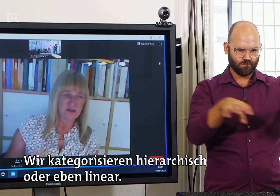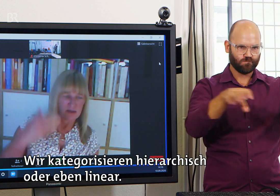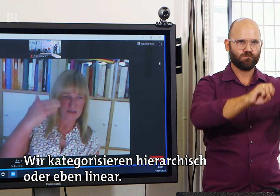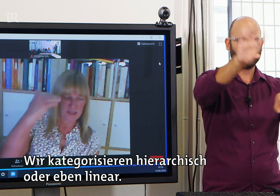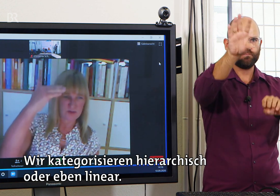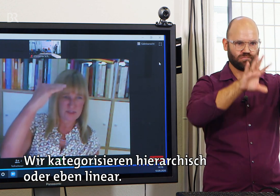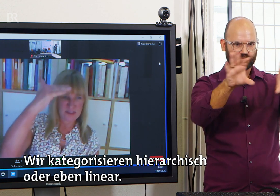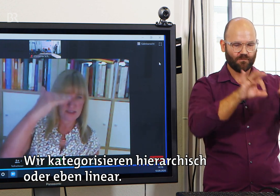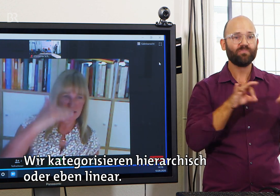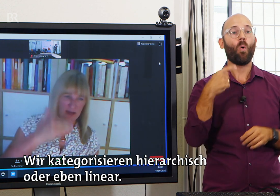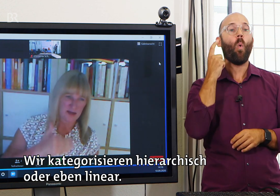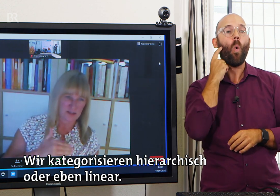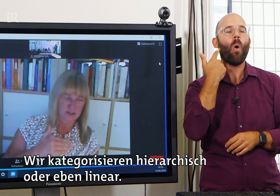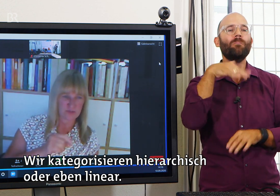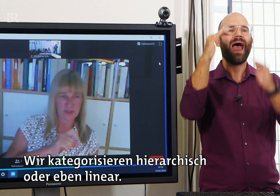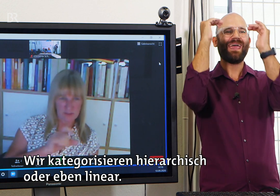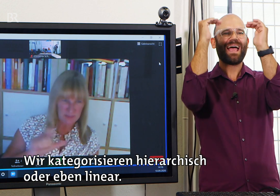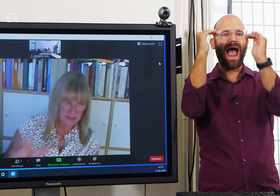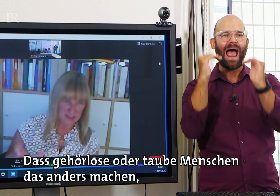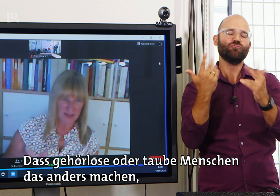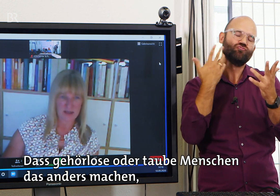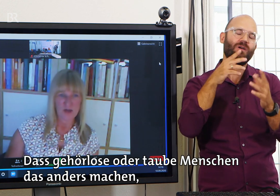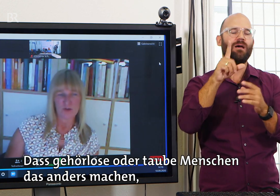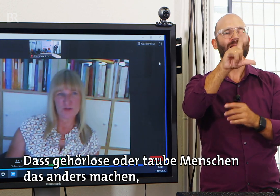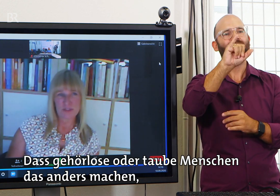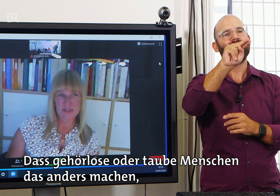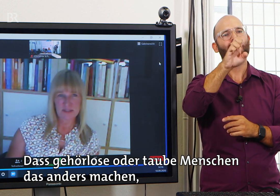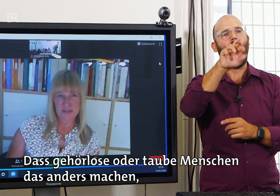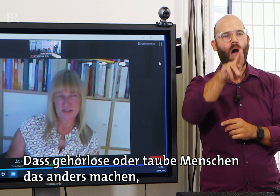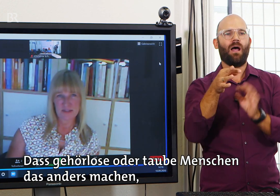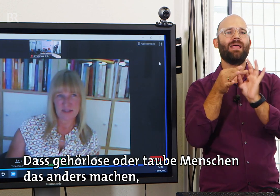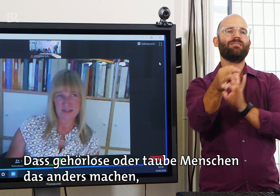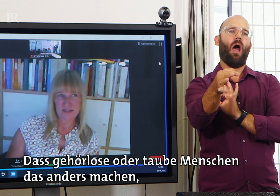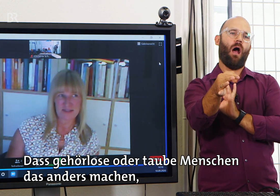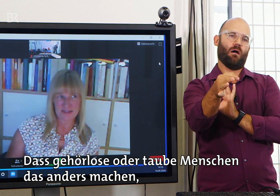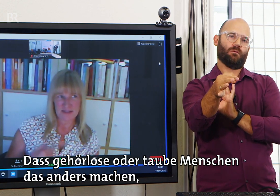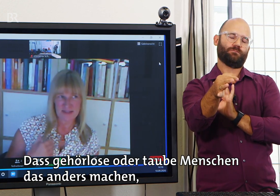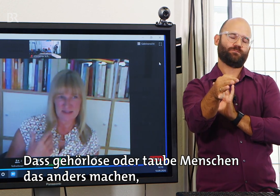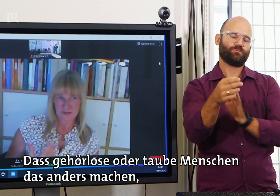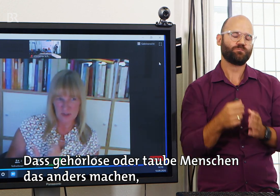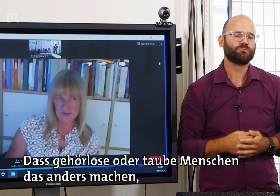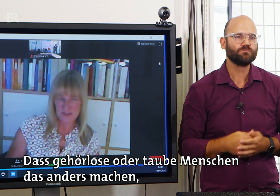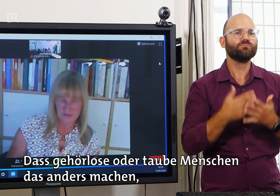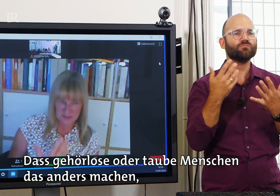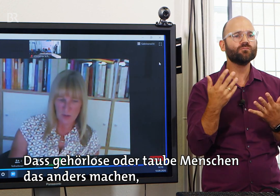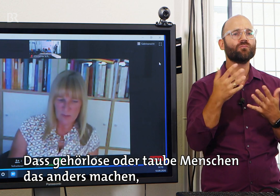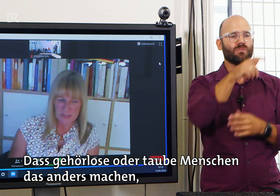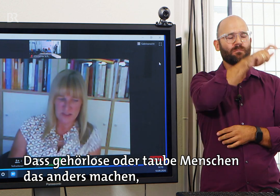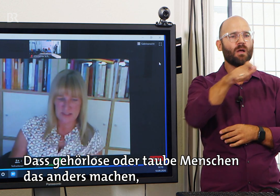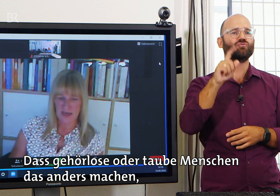kategorisieren hierarchisch oder eben linear. Und durch diese, dass gehörlose oder taube Menschen das